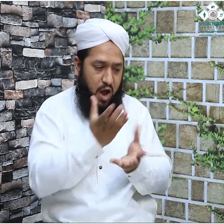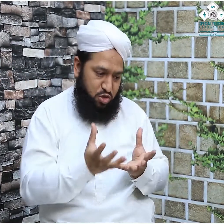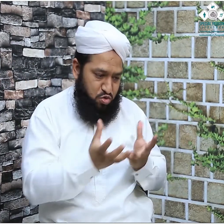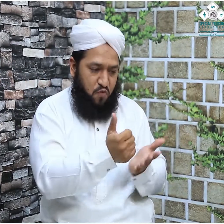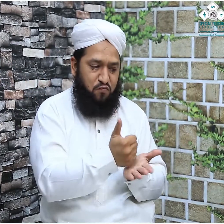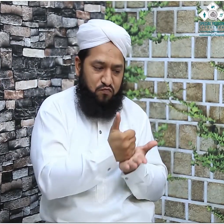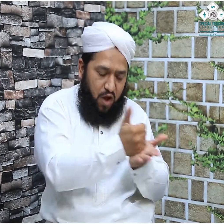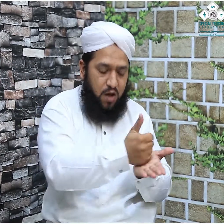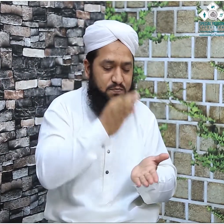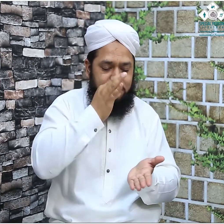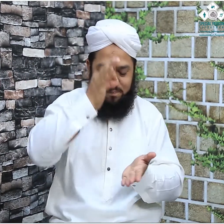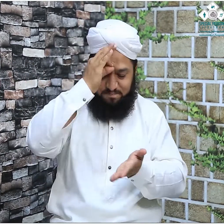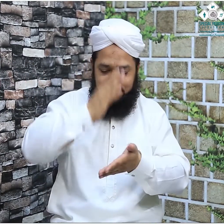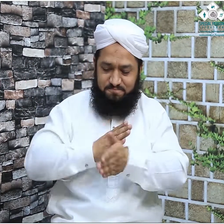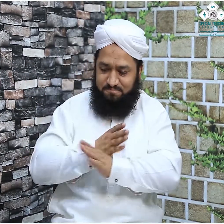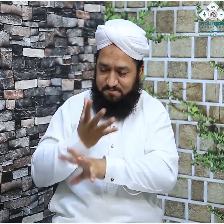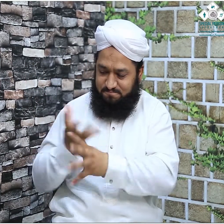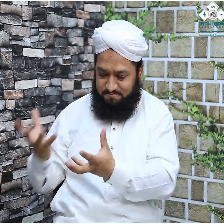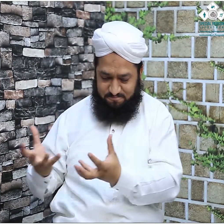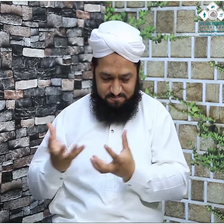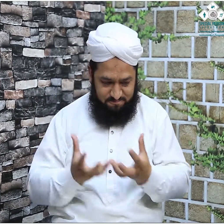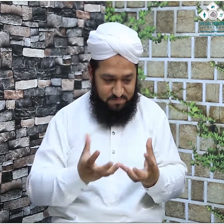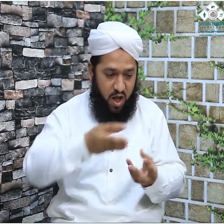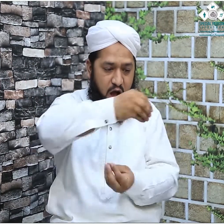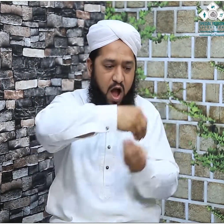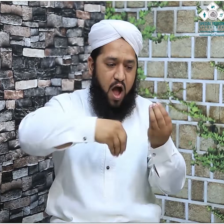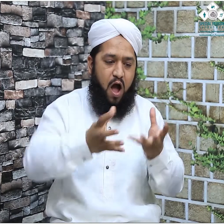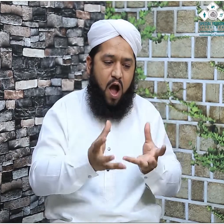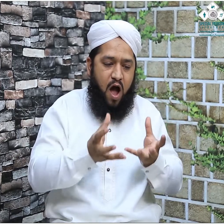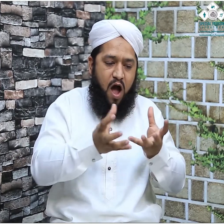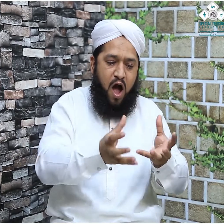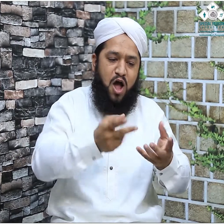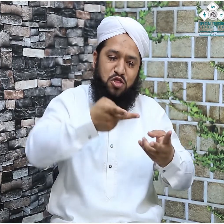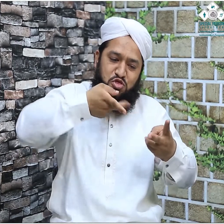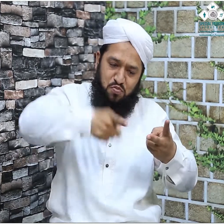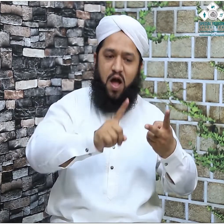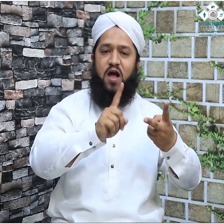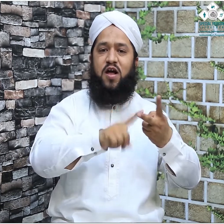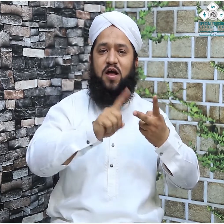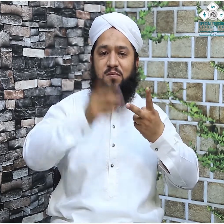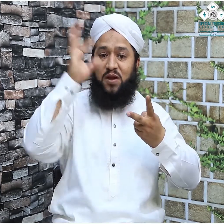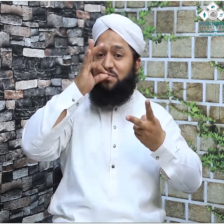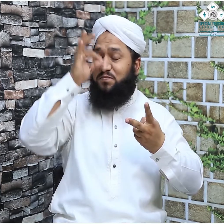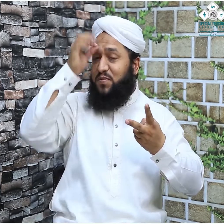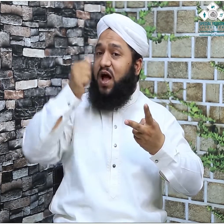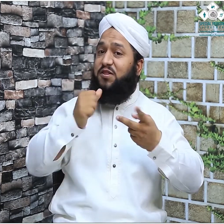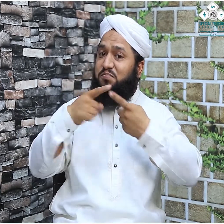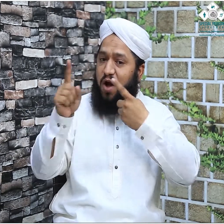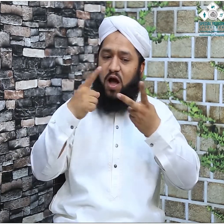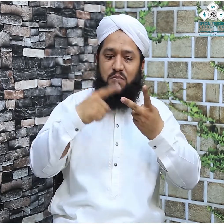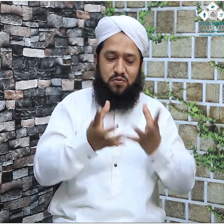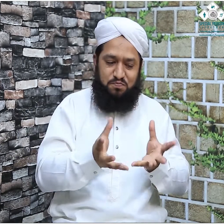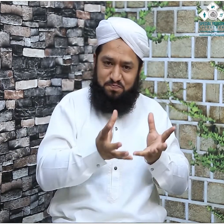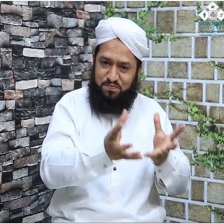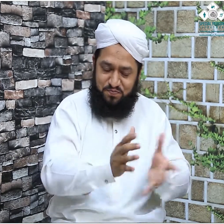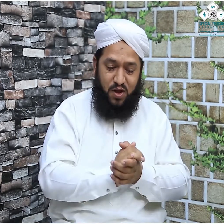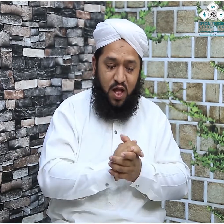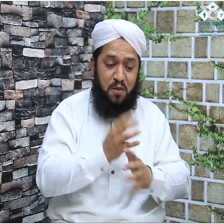کعبہ میں ایک بار پھر فکس کیا ایک بار پھر نصب کیا سبحان اللہ اس پتھر کو گویا کتنے انبیاء کے ہاتھوں کو چومنے کا